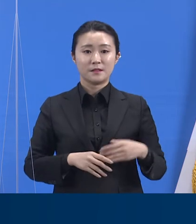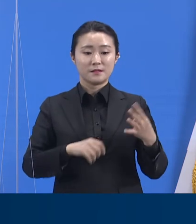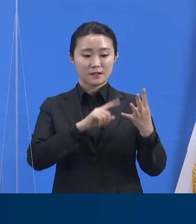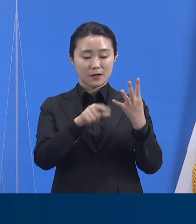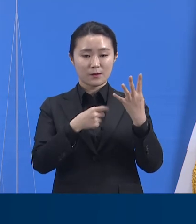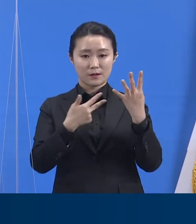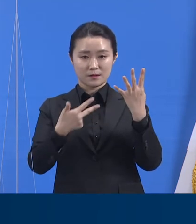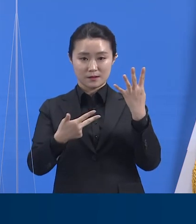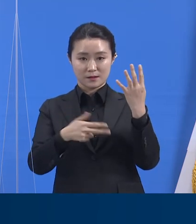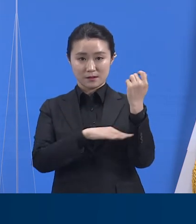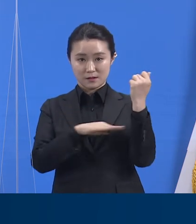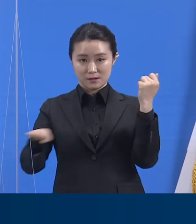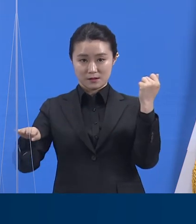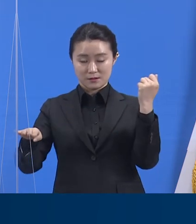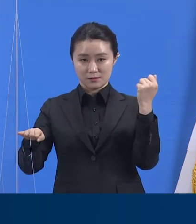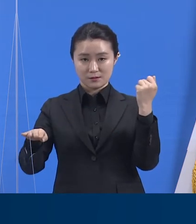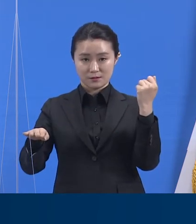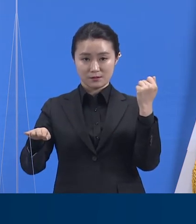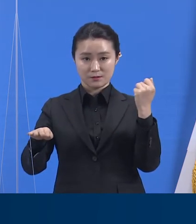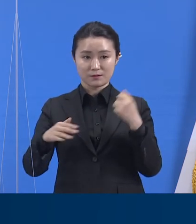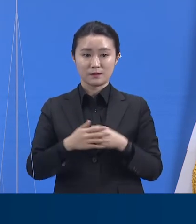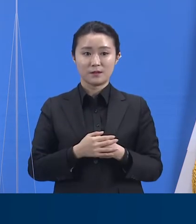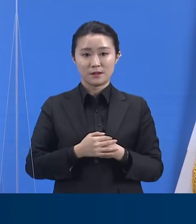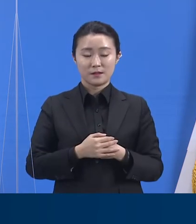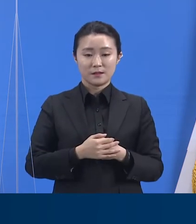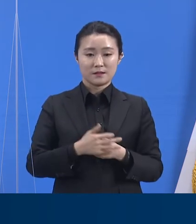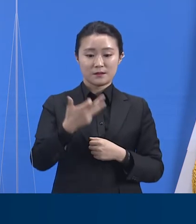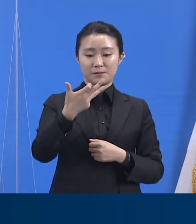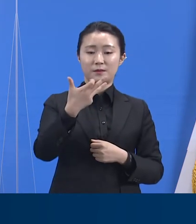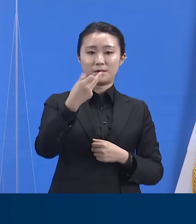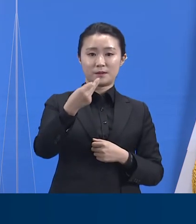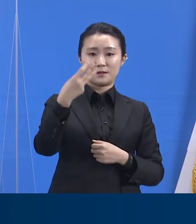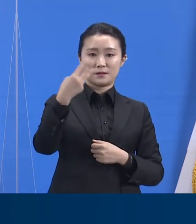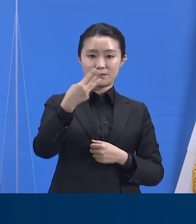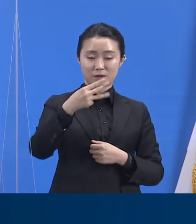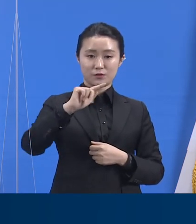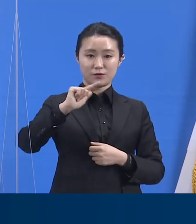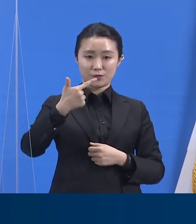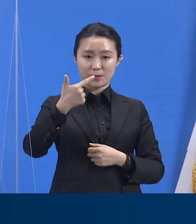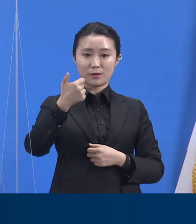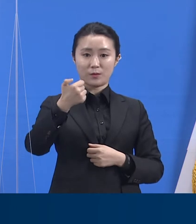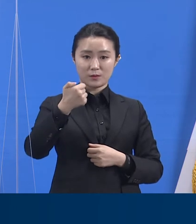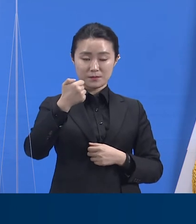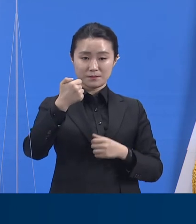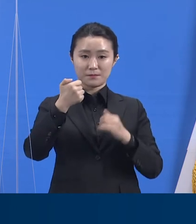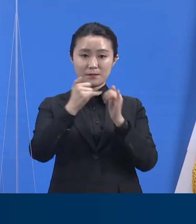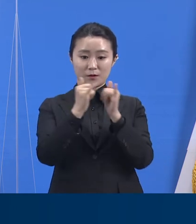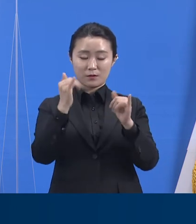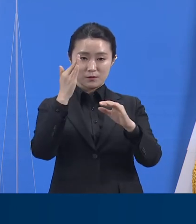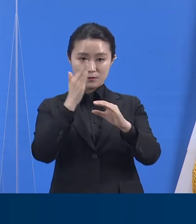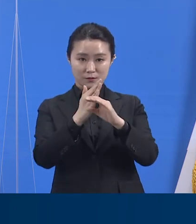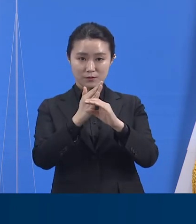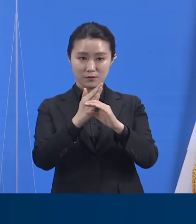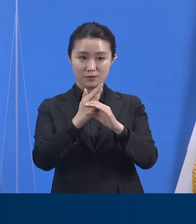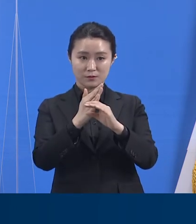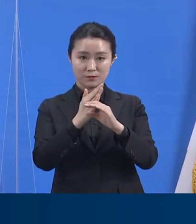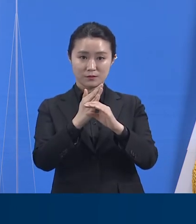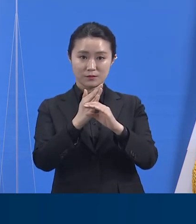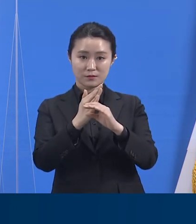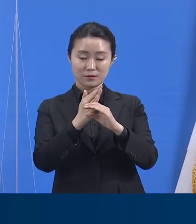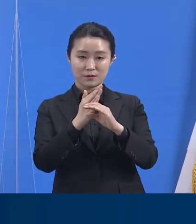대상자 총 18만 3,657명 중 16만 6,316명이